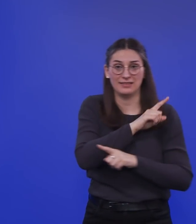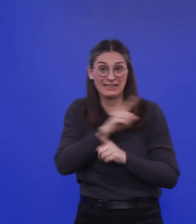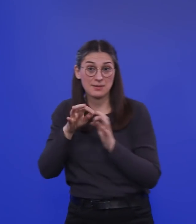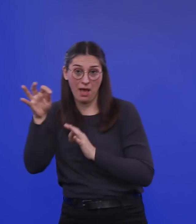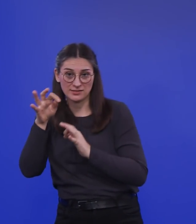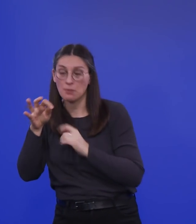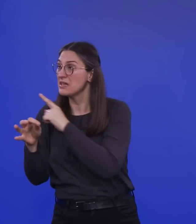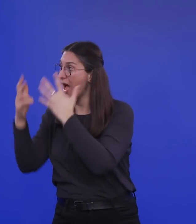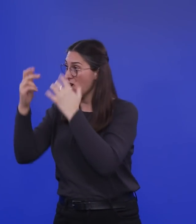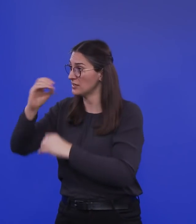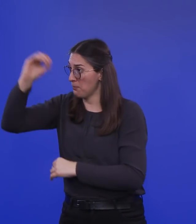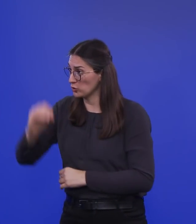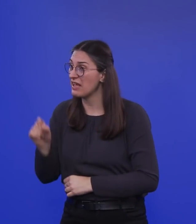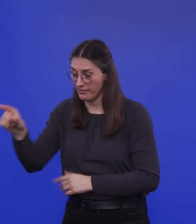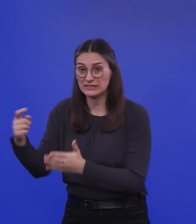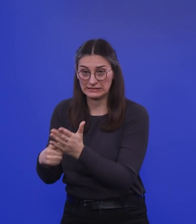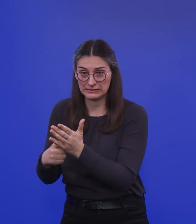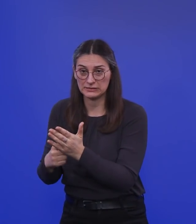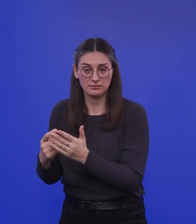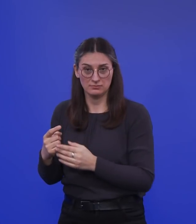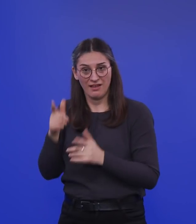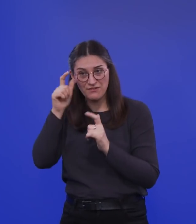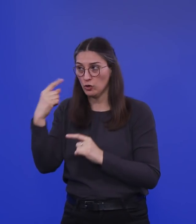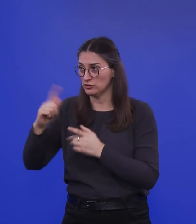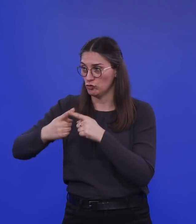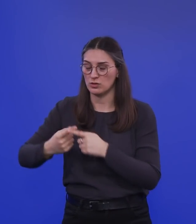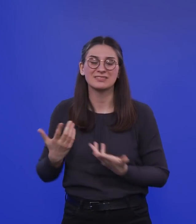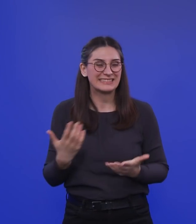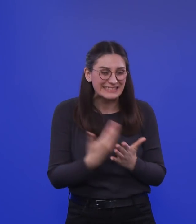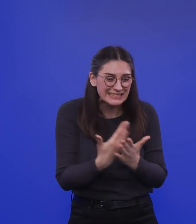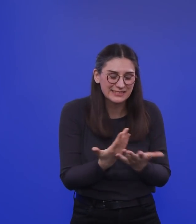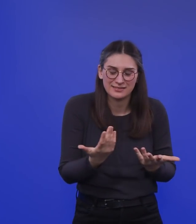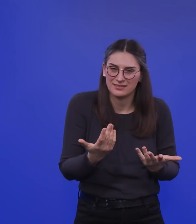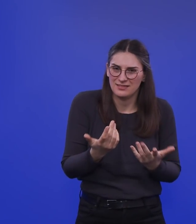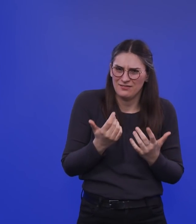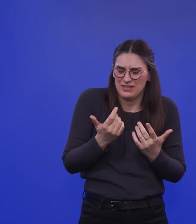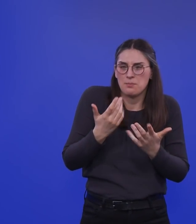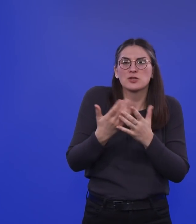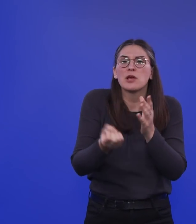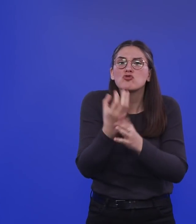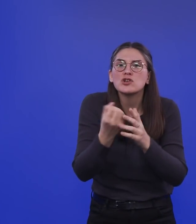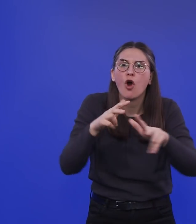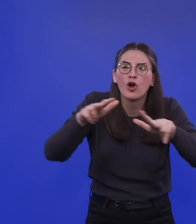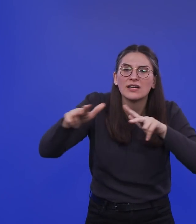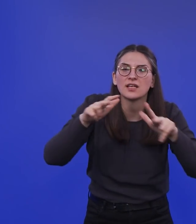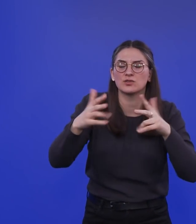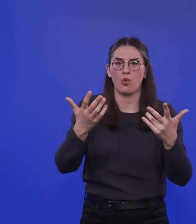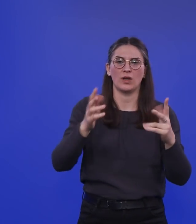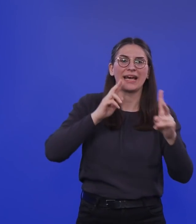Wirtschaftsschäden gehen auf Konto des Virus und nicht der Maßnahmen. Also es nützt ja eben keiner Kulturorganisation, keinem Restaurant etwas,